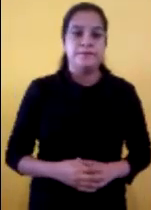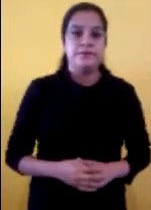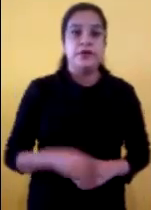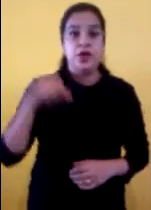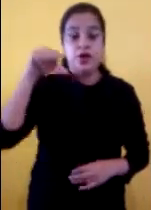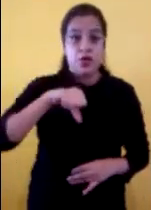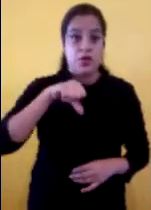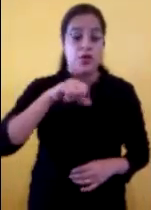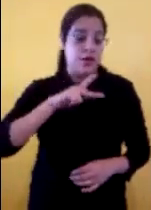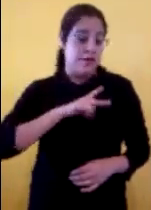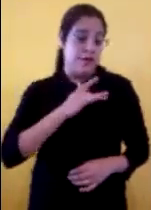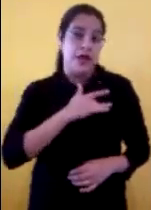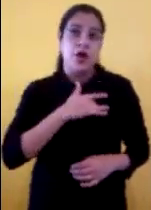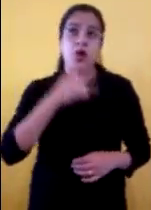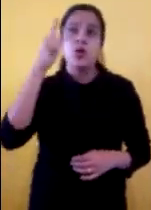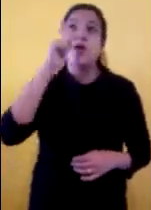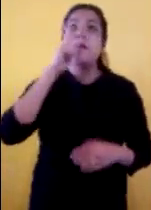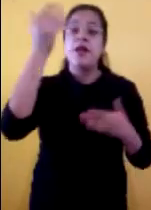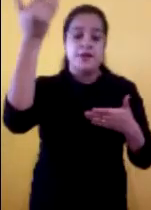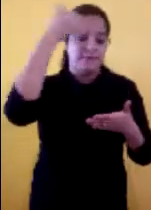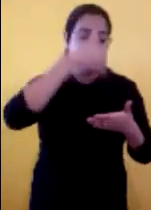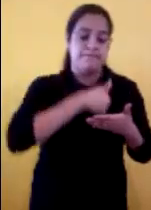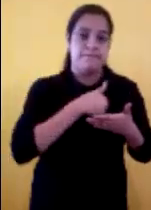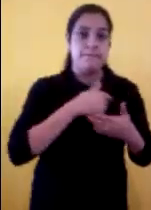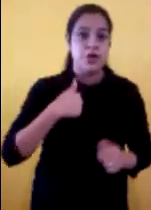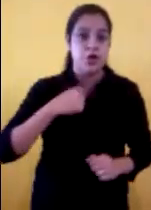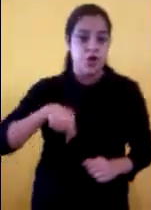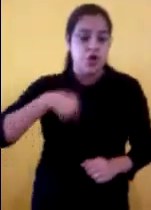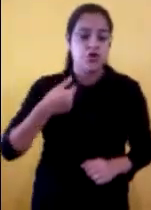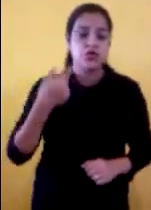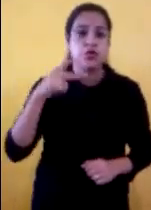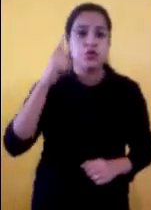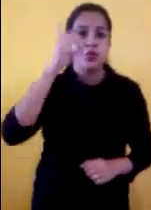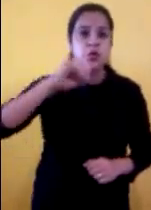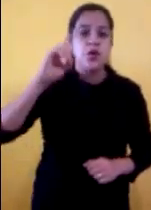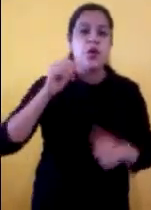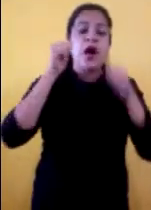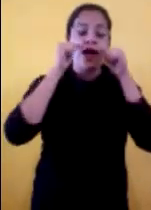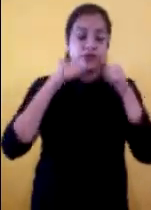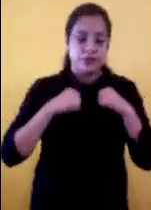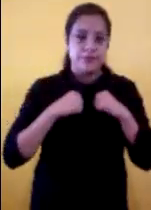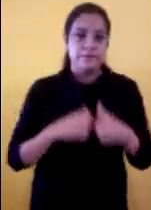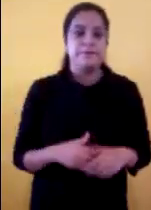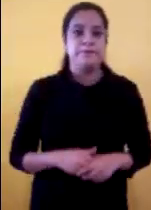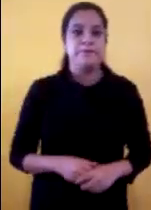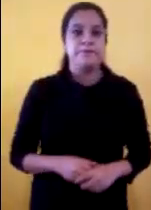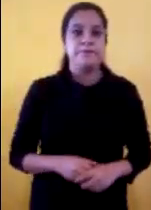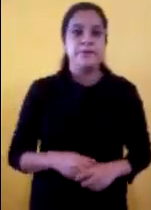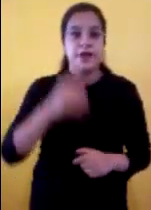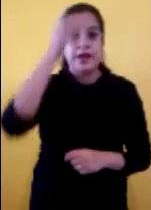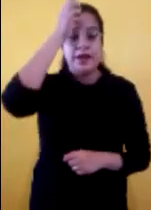Hoy se clavan en mi corazón tus palabras. Yo soy tu Dios, escúchame.